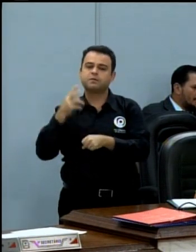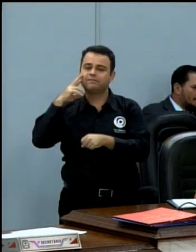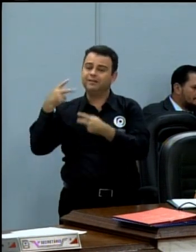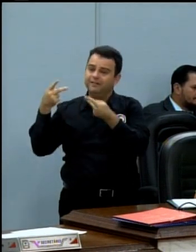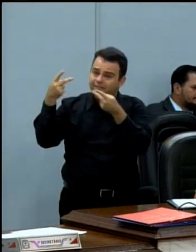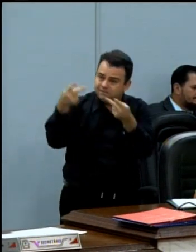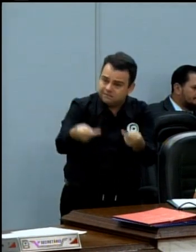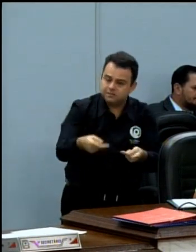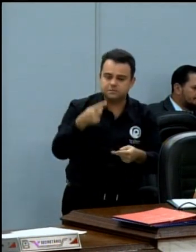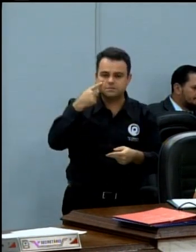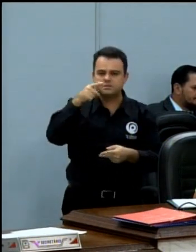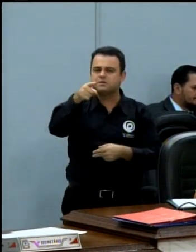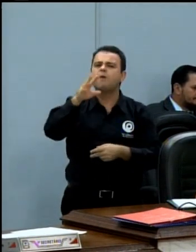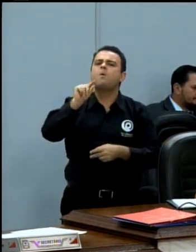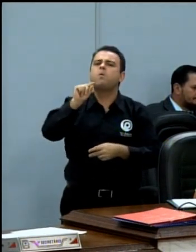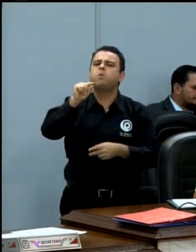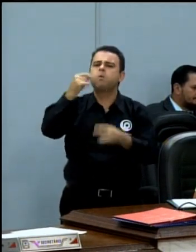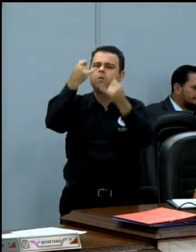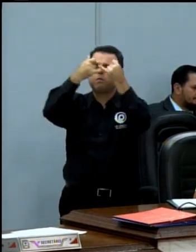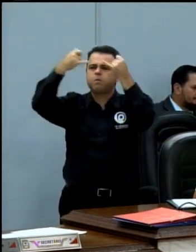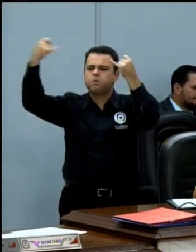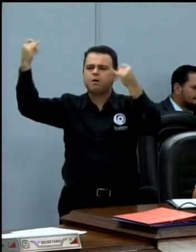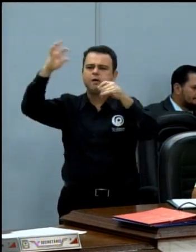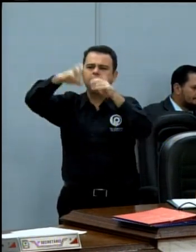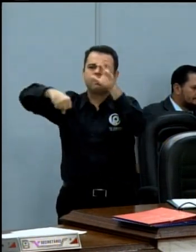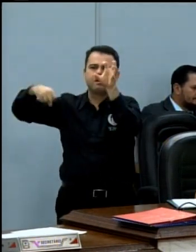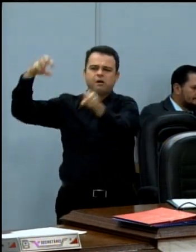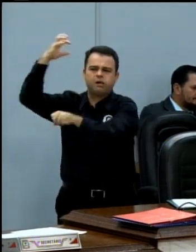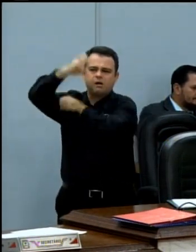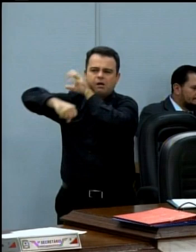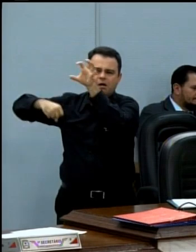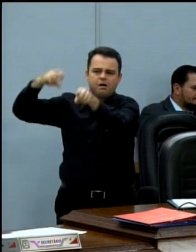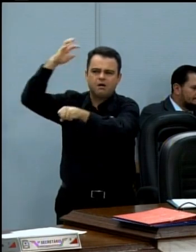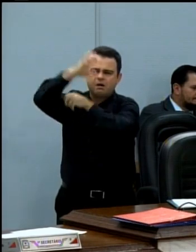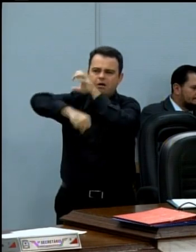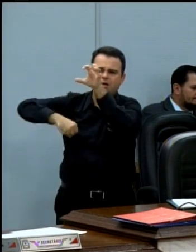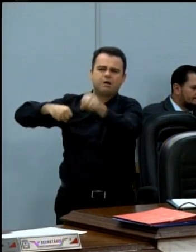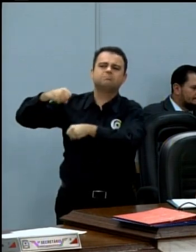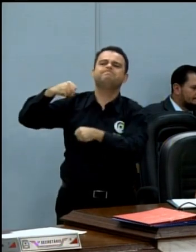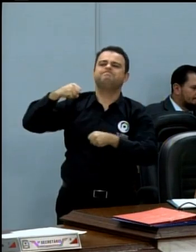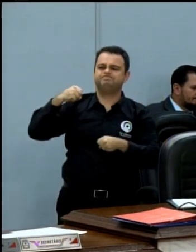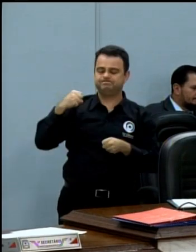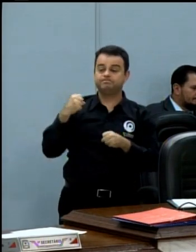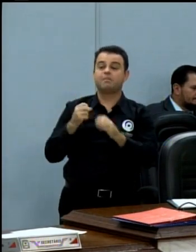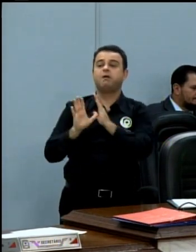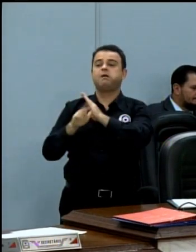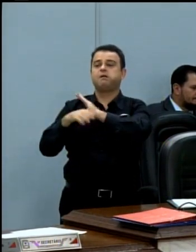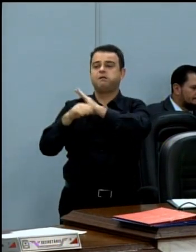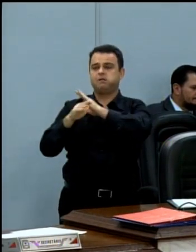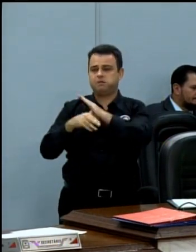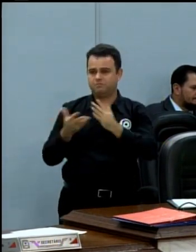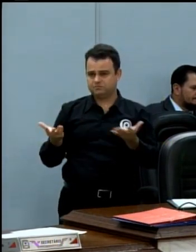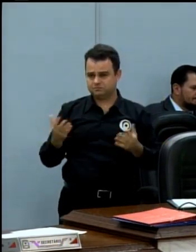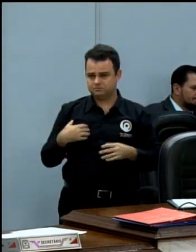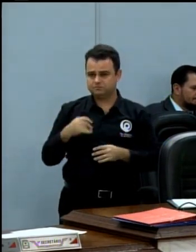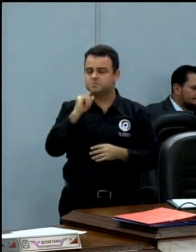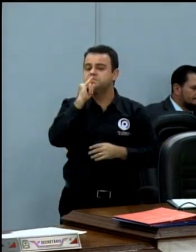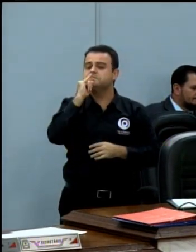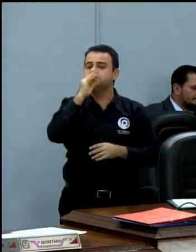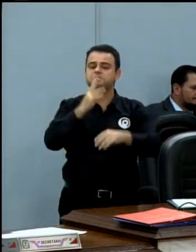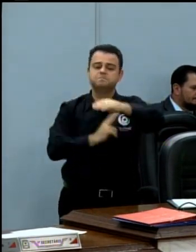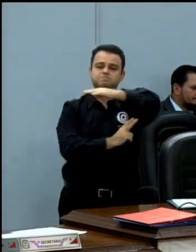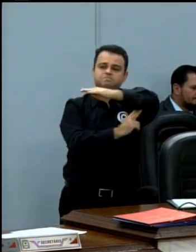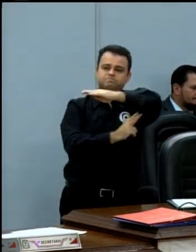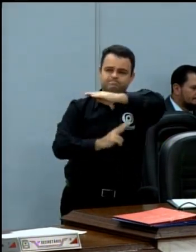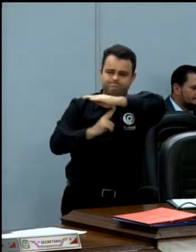arrancando todos os cobres da ponte, que liga, no caso, as iluminárias do viaduto e